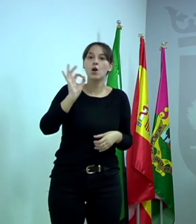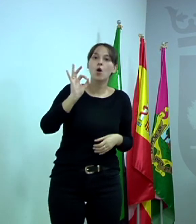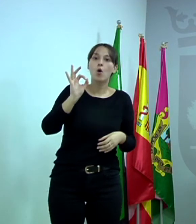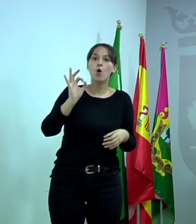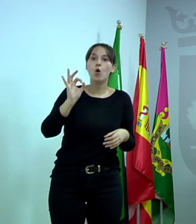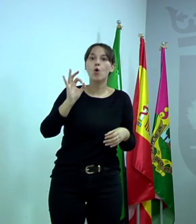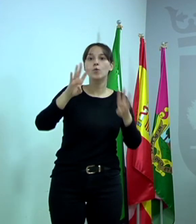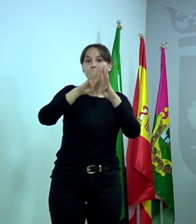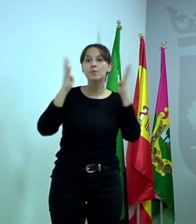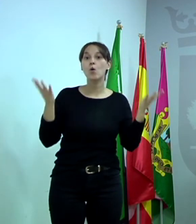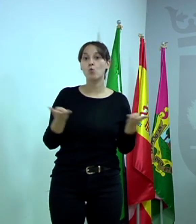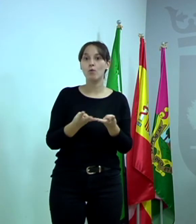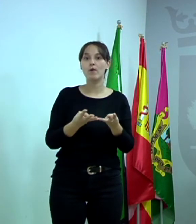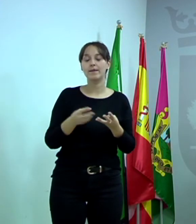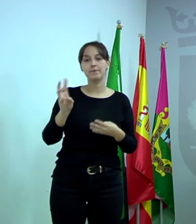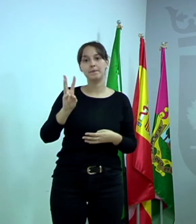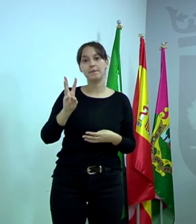página web municipal, ¿sabes?